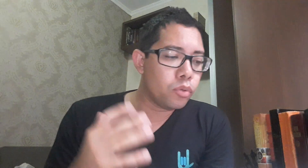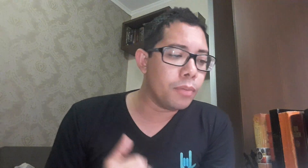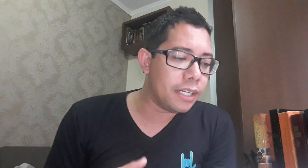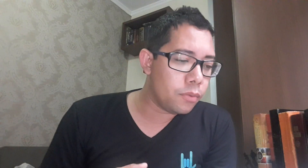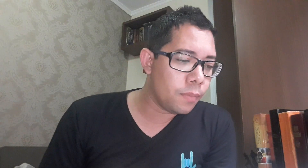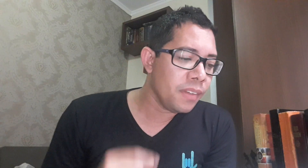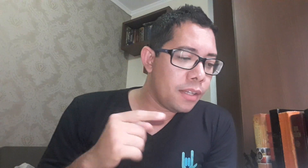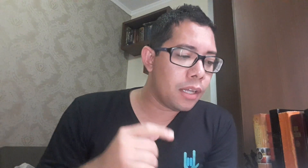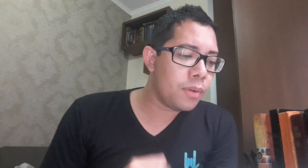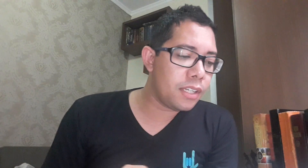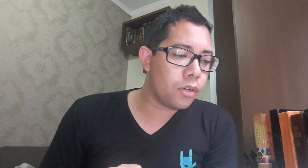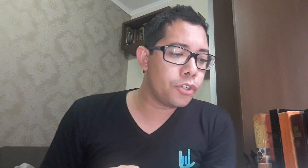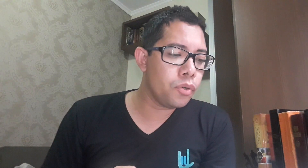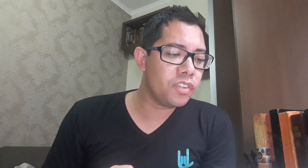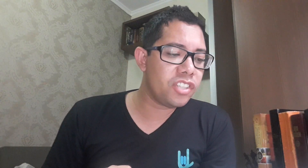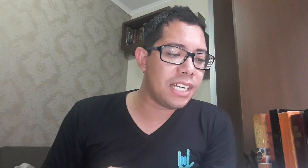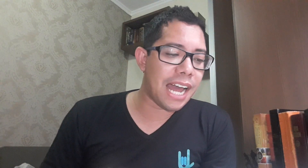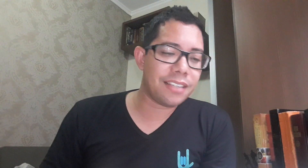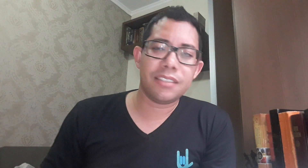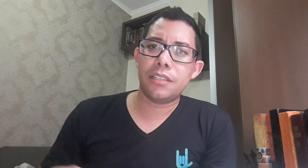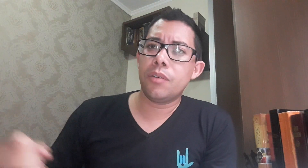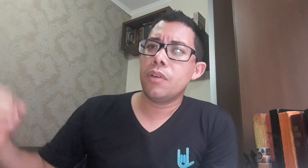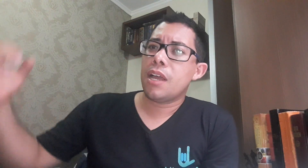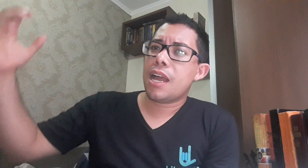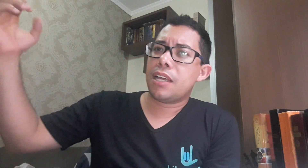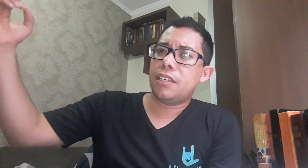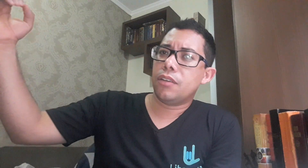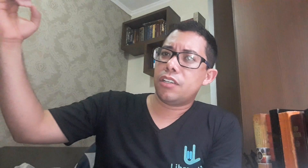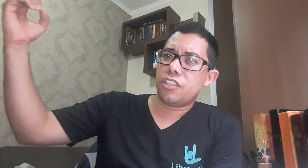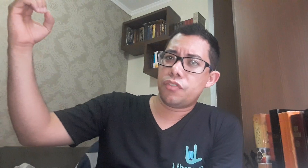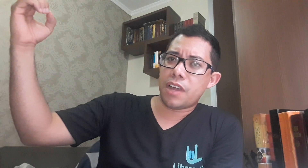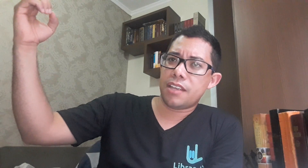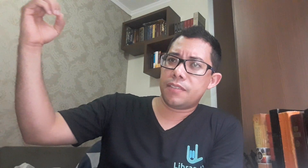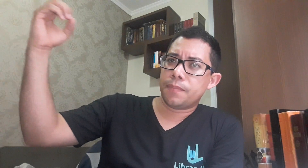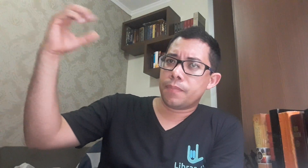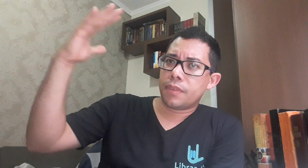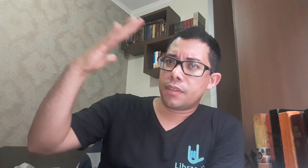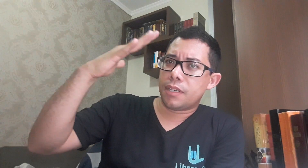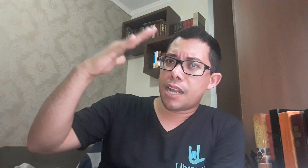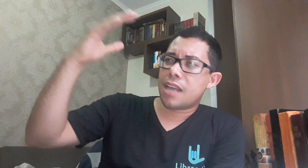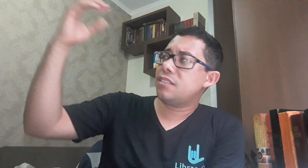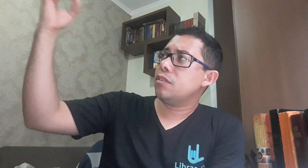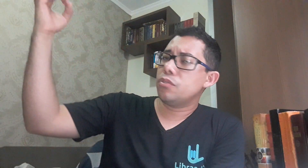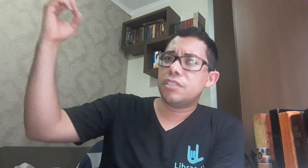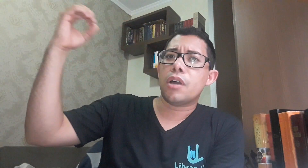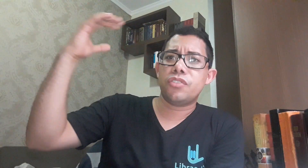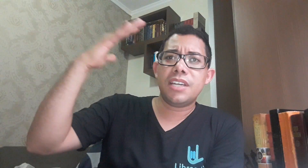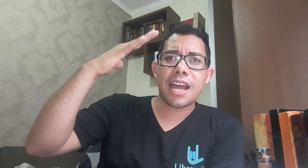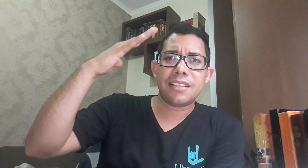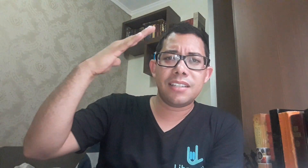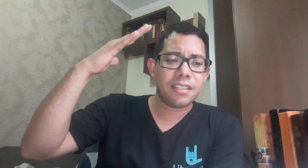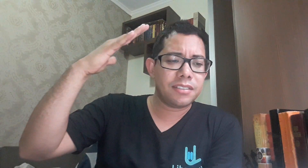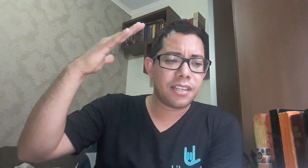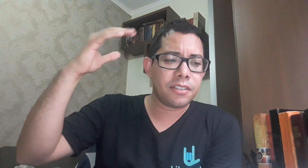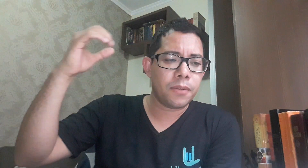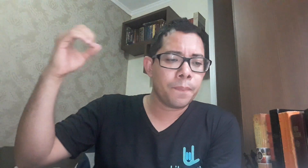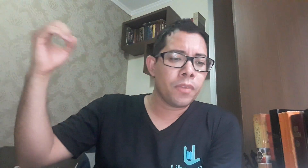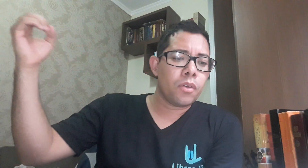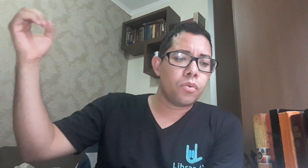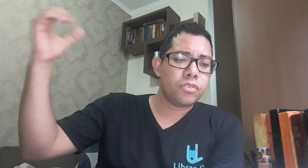humano. Então aqui ó, chuvas de graça. Então aqui ó, a gente faz graça, o sinal de graça. Certo? O